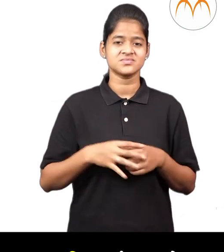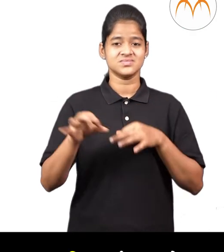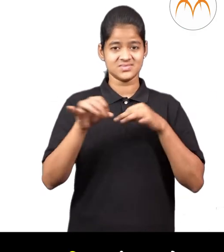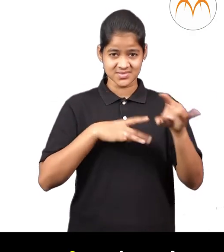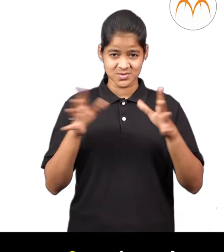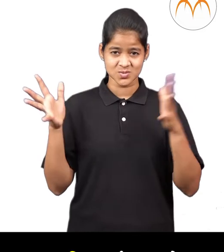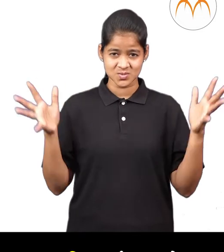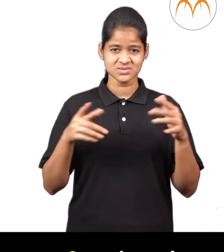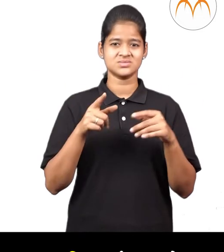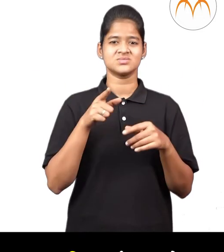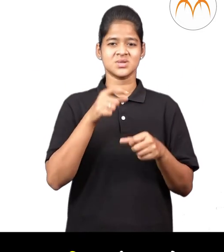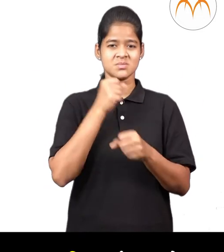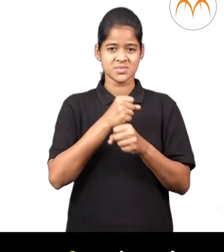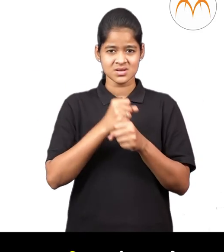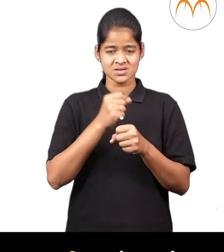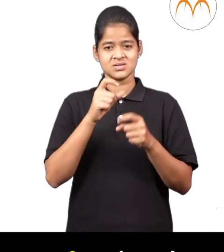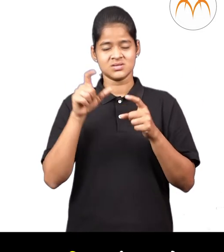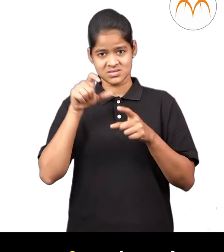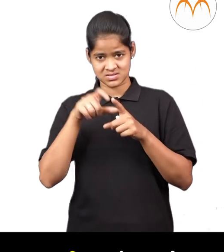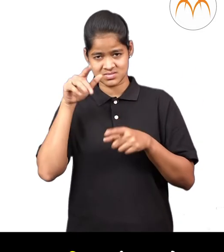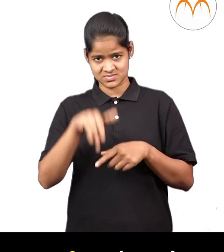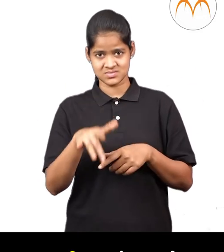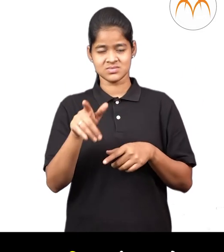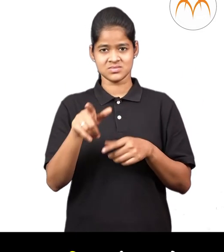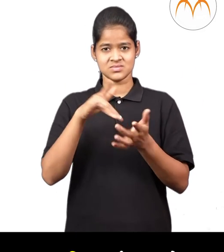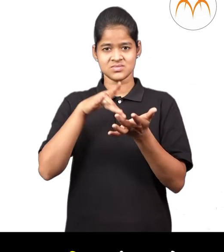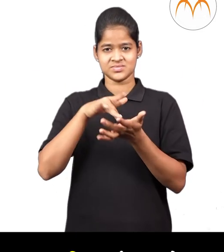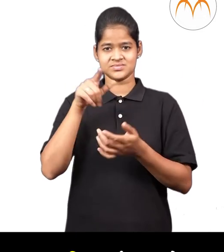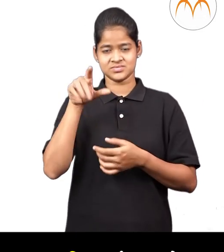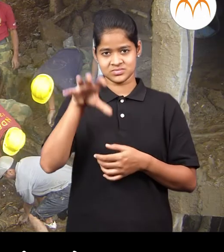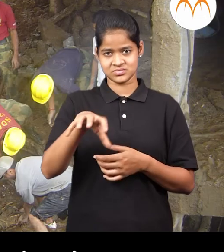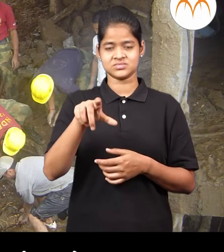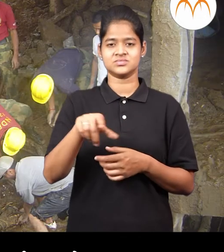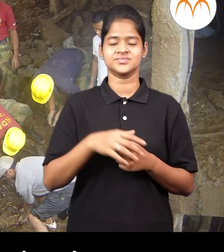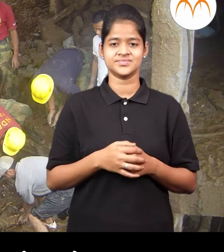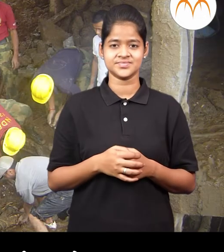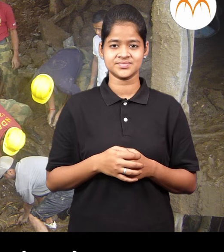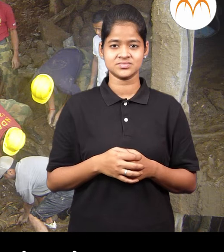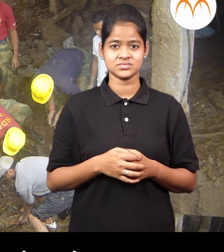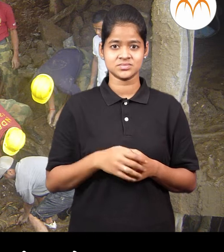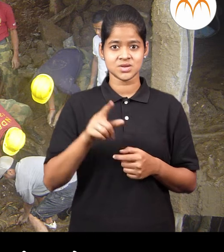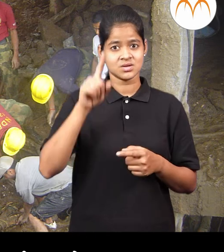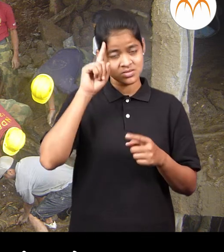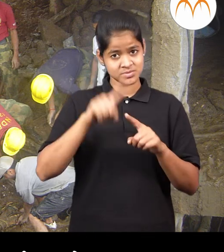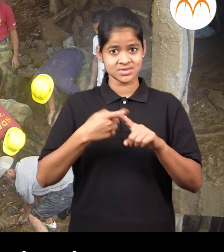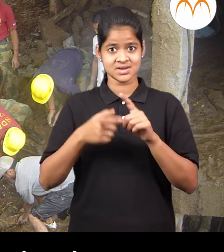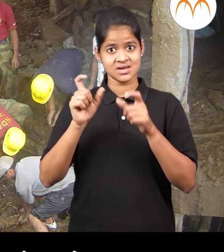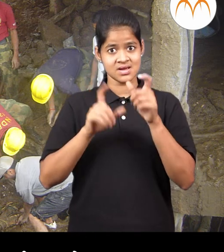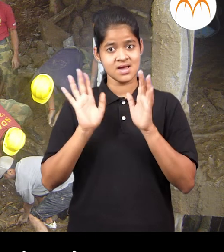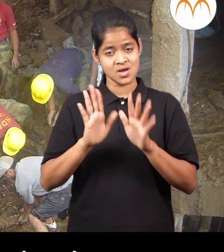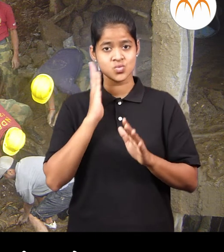साथी मोठ्या शहरान मदे आपत्ती व्यवस्थापन विभाग आस्तो तिथे खास प्रशिक्षित